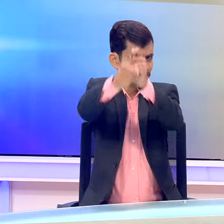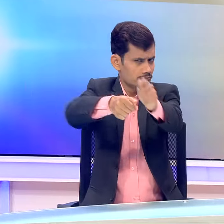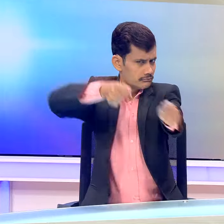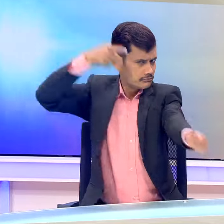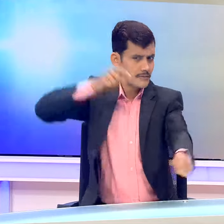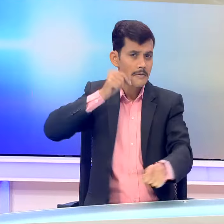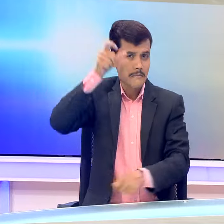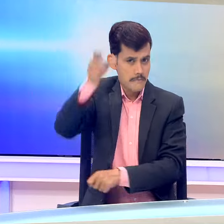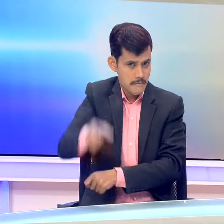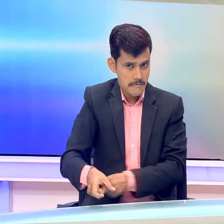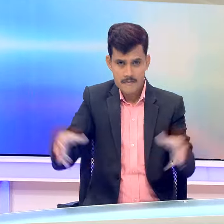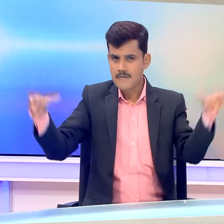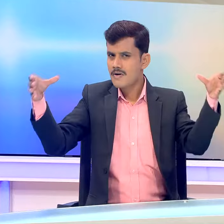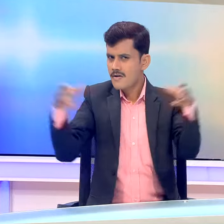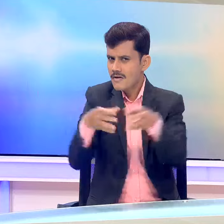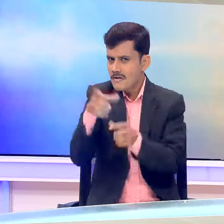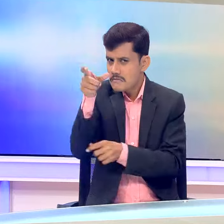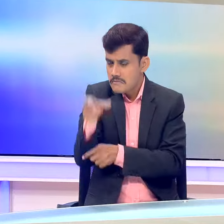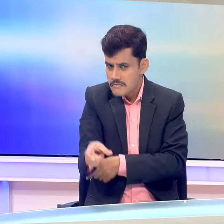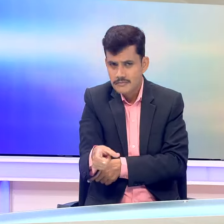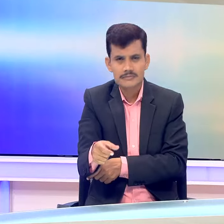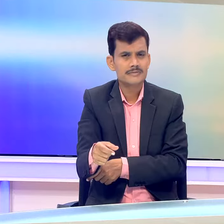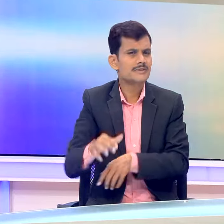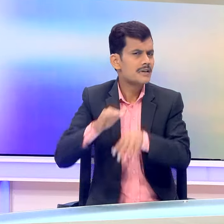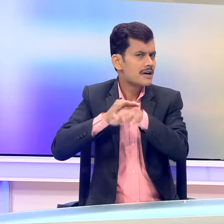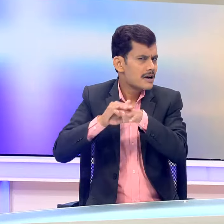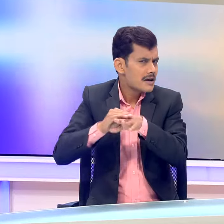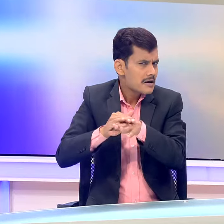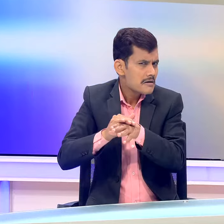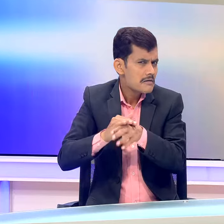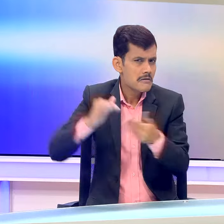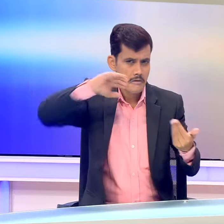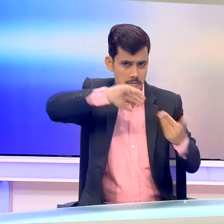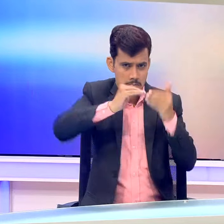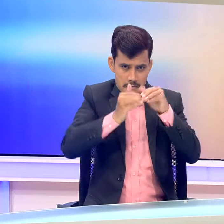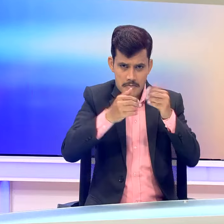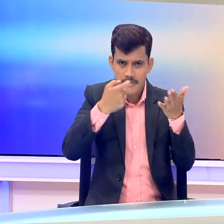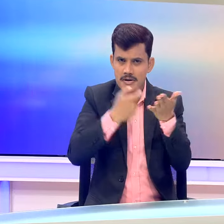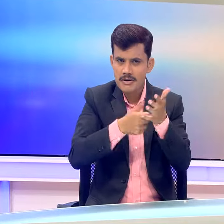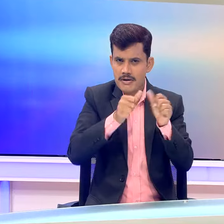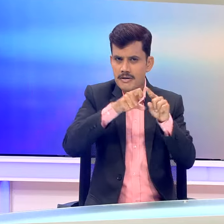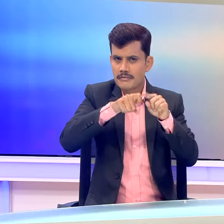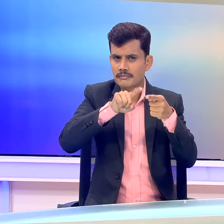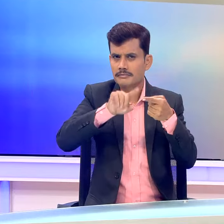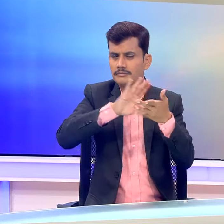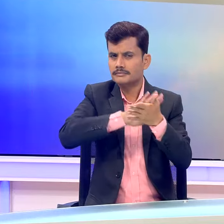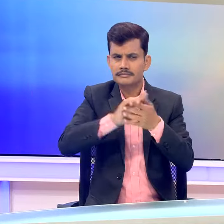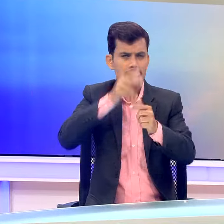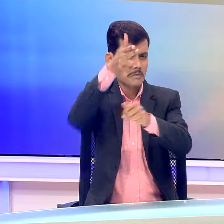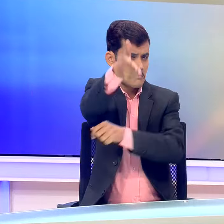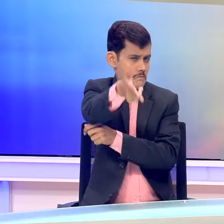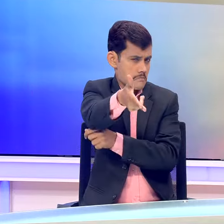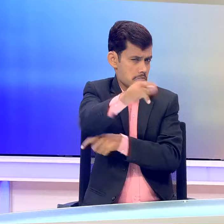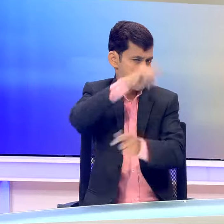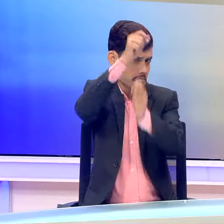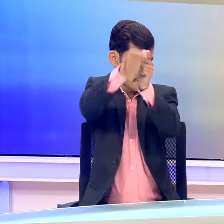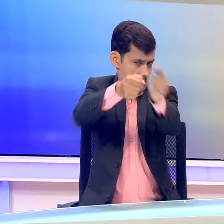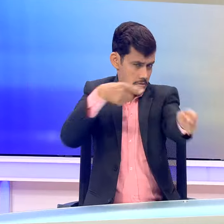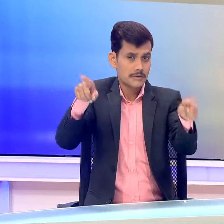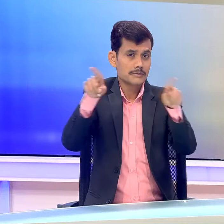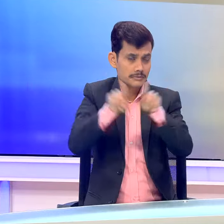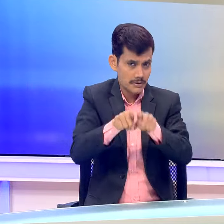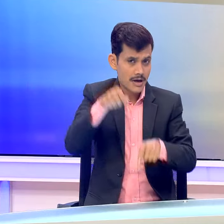पुरुशों के व्यक्तिगत कंपाउंड इस परधा के कांसी पदक मैच में राकेश कुमार पदक पर निशाना साधेंगे इसके अलावा आज